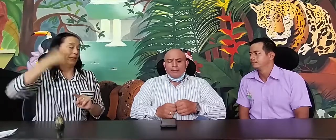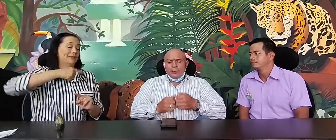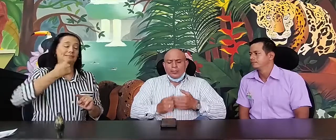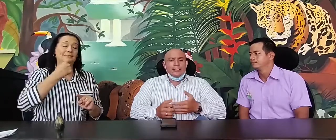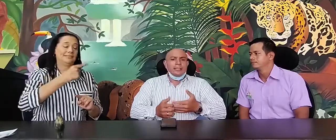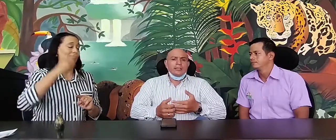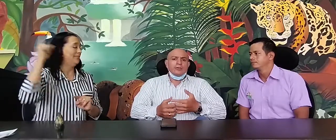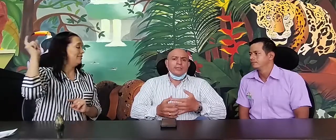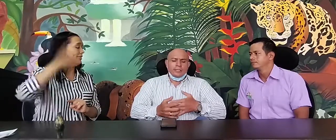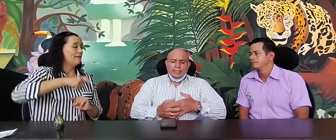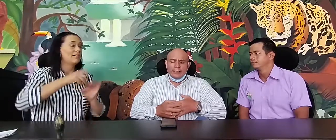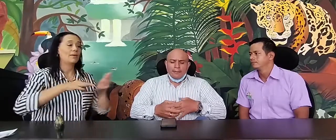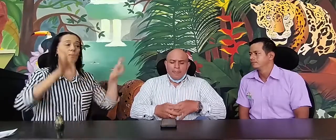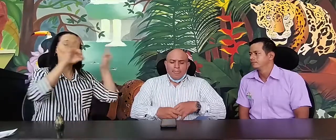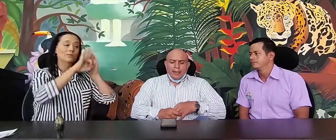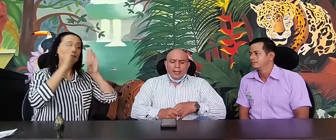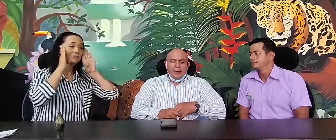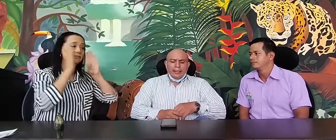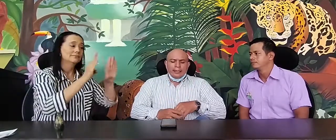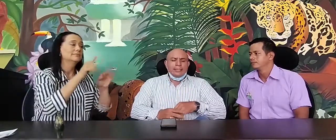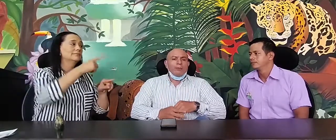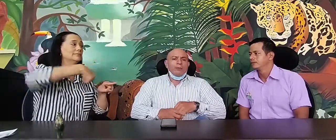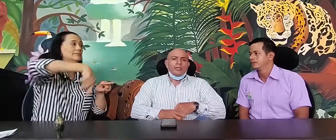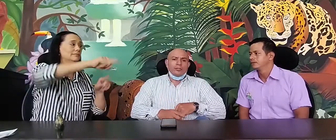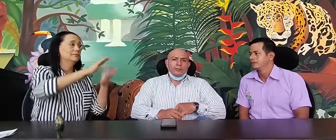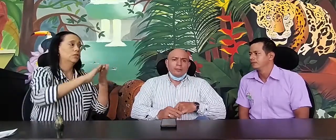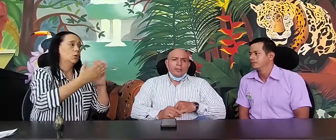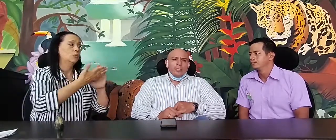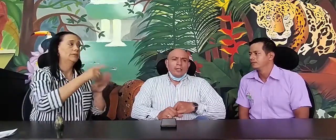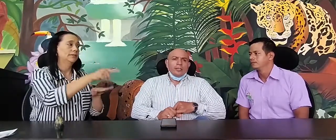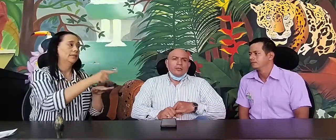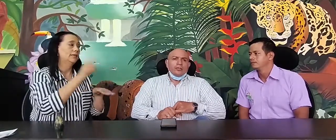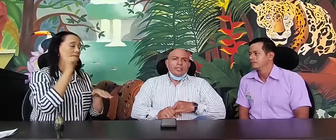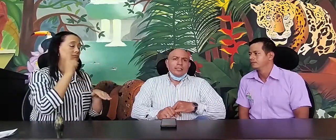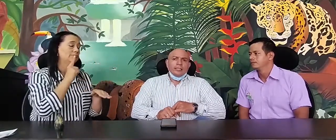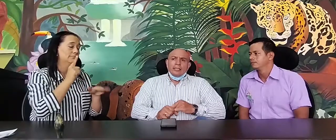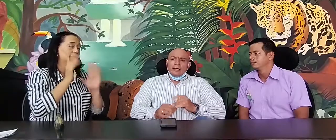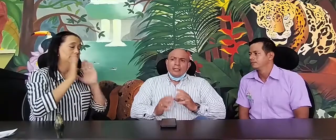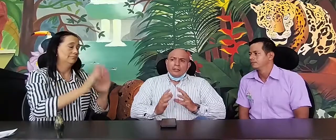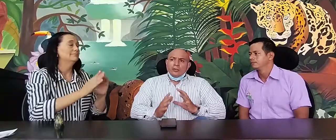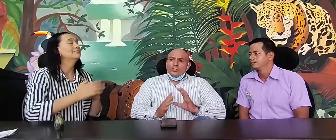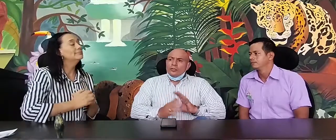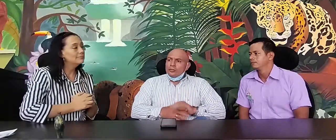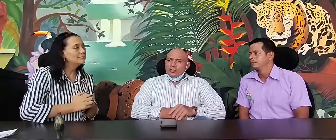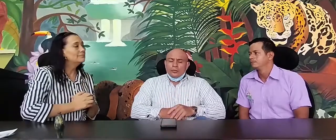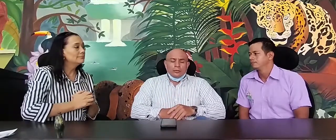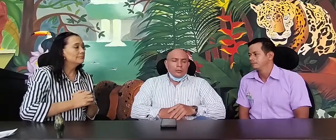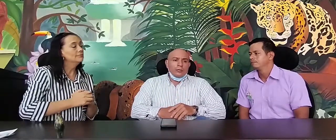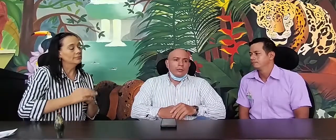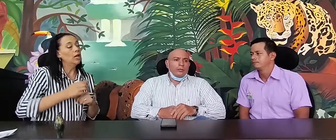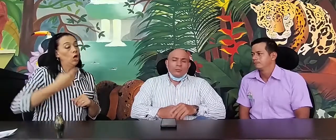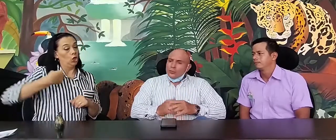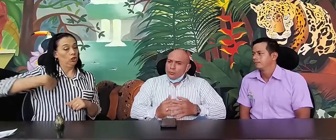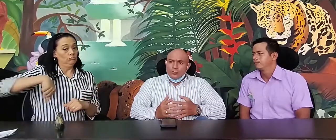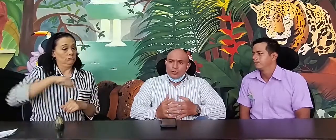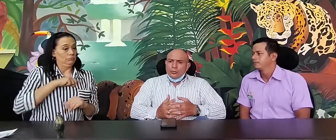importancia suficiente a esta población. Entonces, nosotros, con mucho gusto,